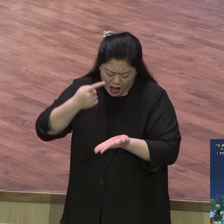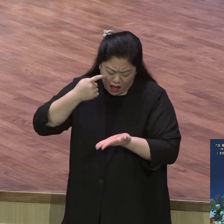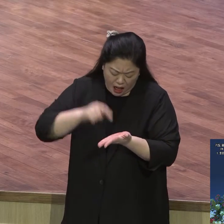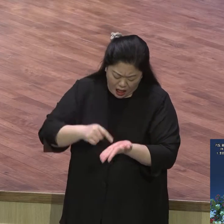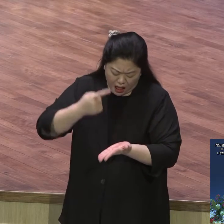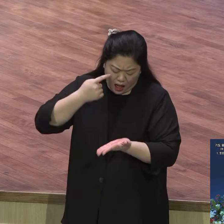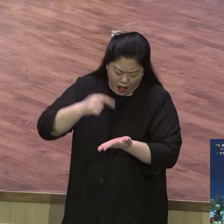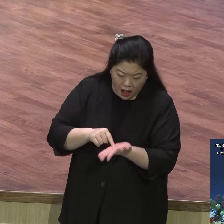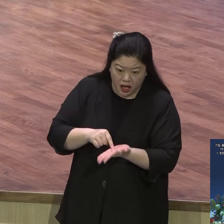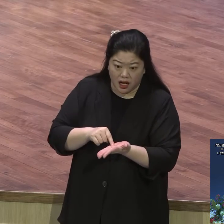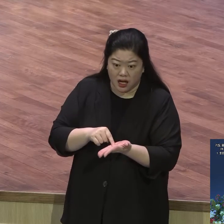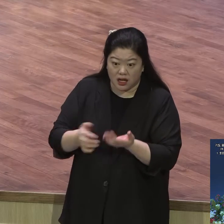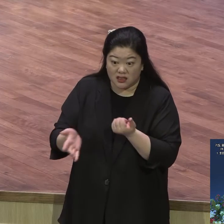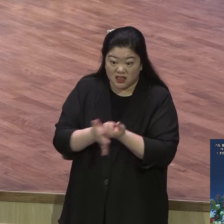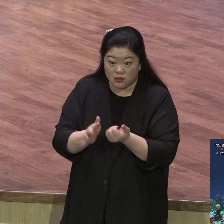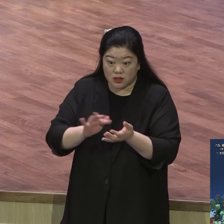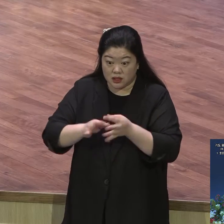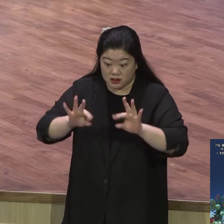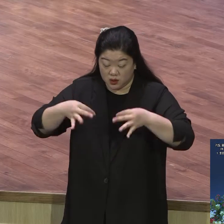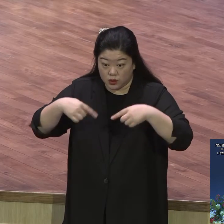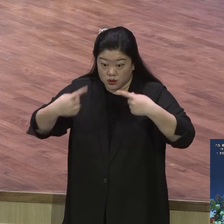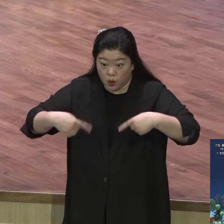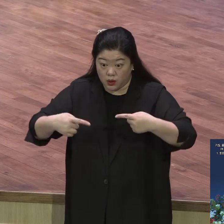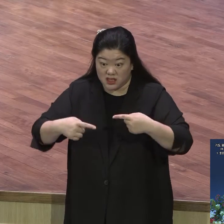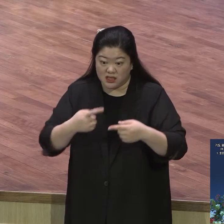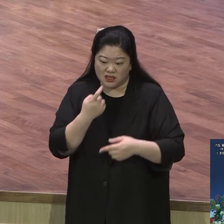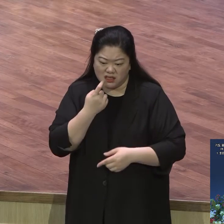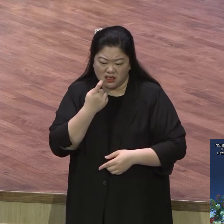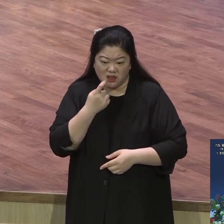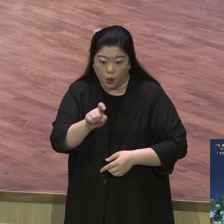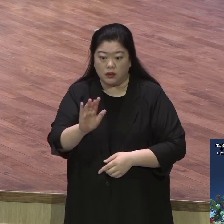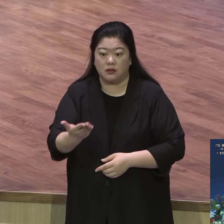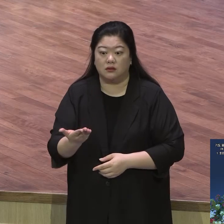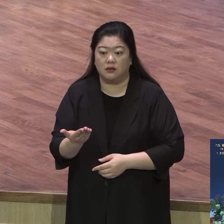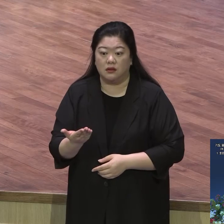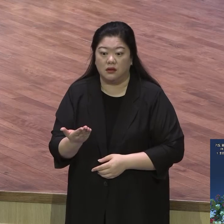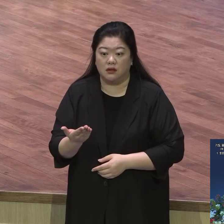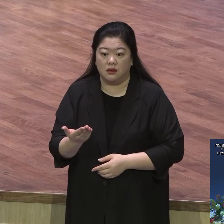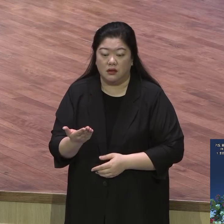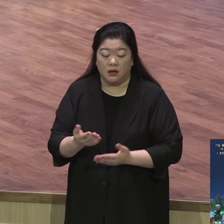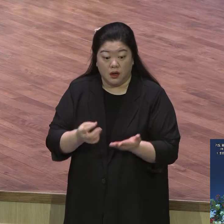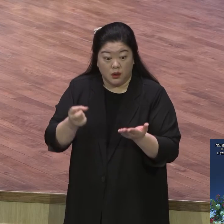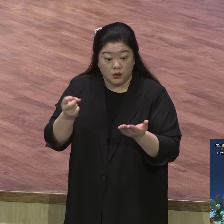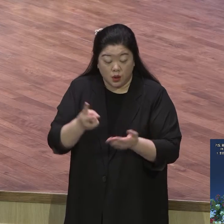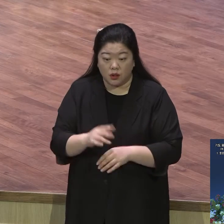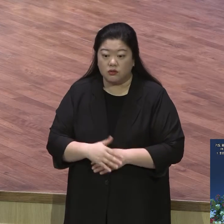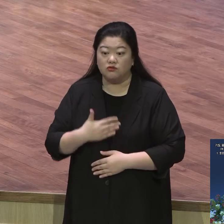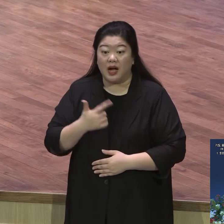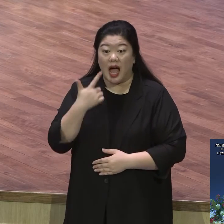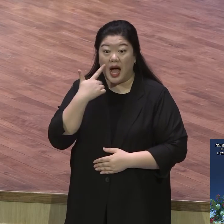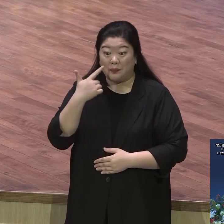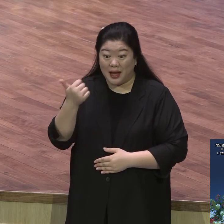눈물 자국이다 그 아버지 돌아가실 때 아버지 뭐라 아버지는 생전의 성경을 안 봐가지고 새 성경이야